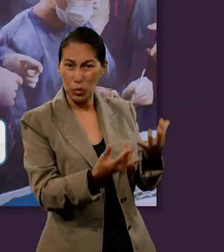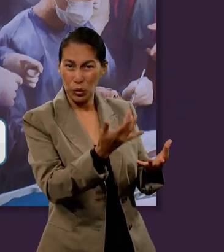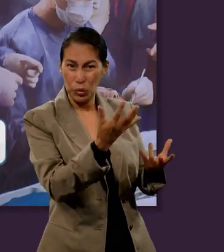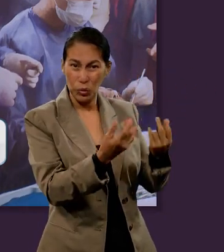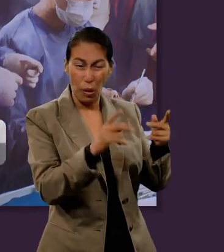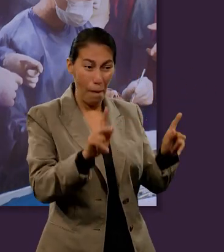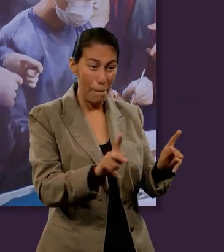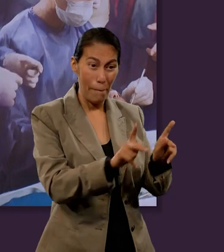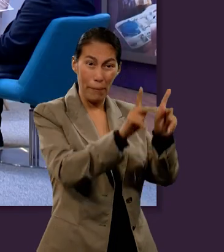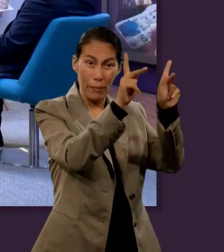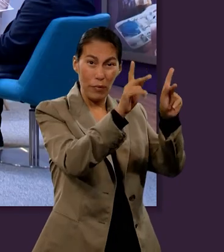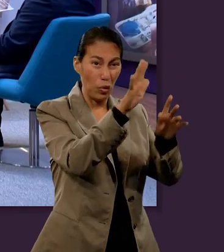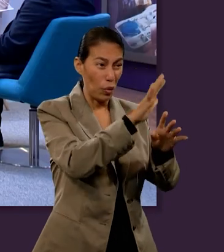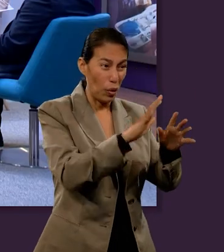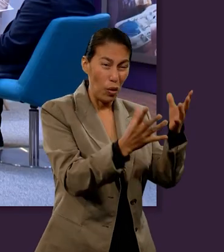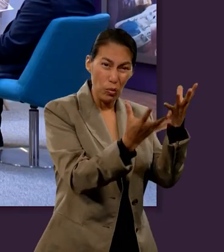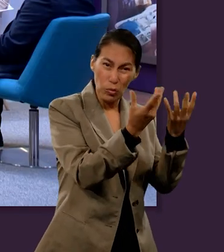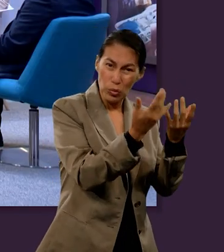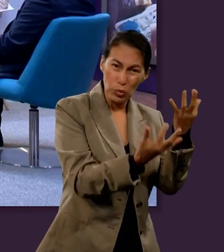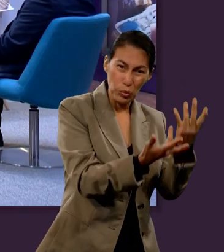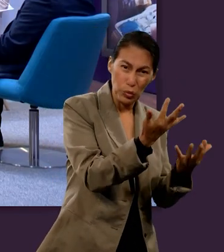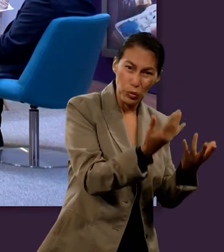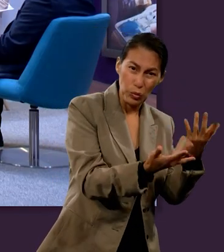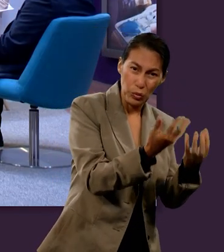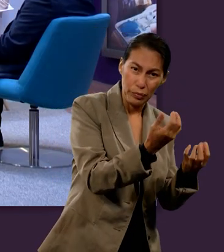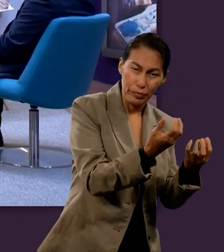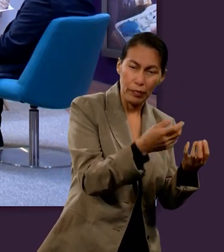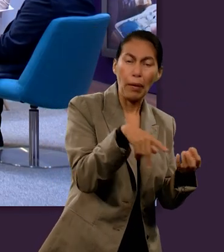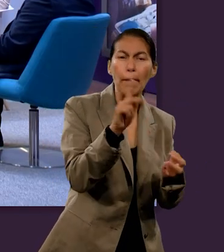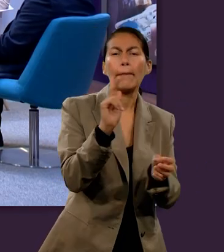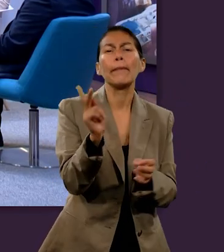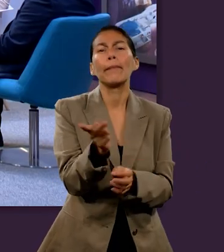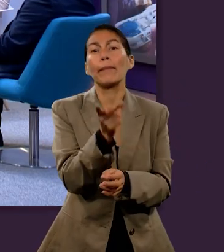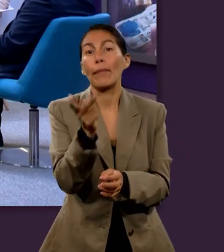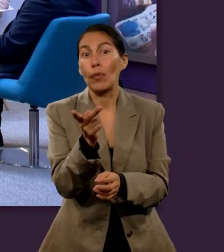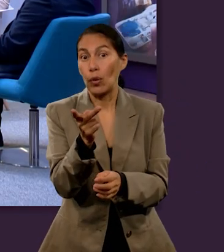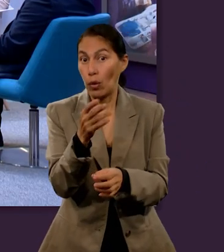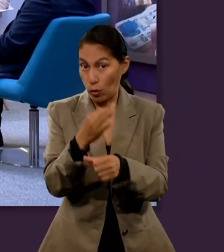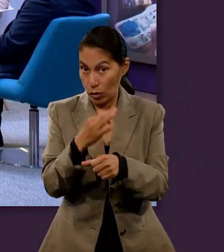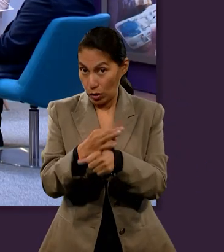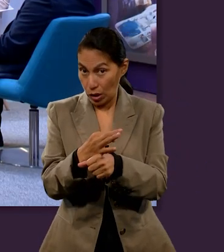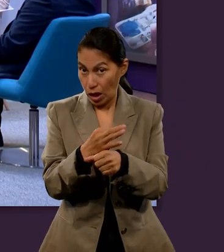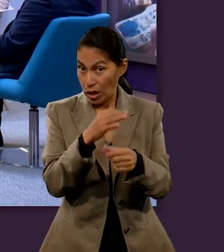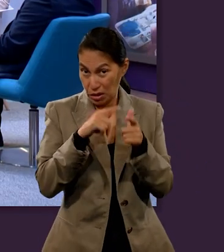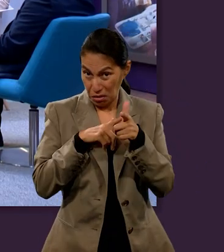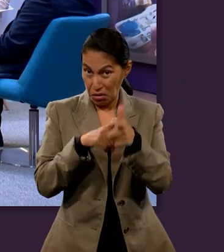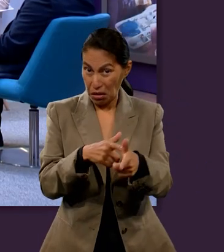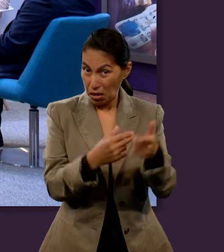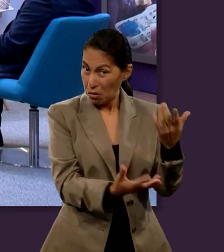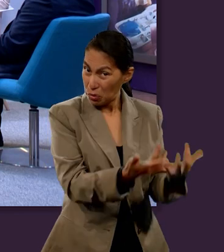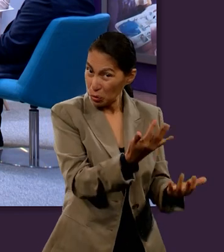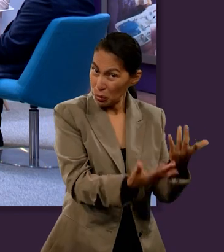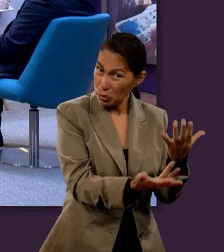La pregunta es, ¿todavía está ardiendo Jerusalén hasta nuestras épocas? Pues definitivamente no.